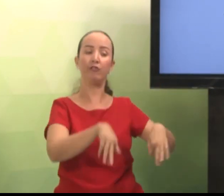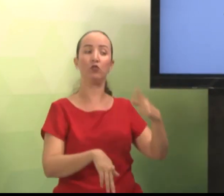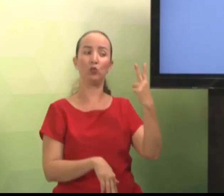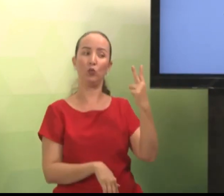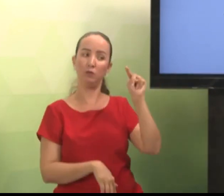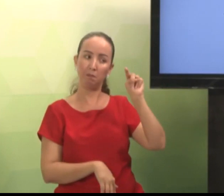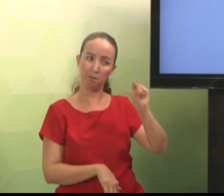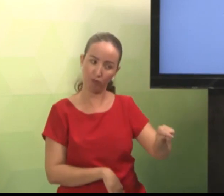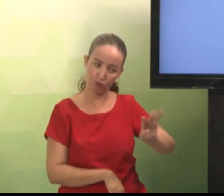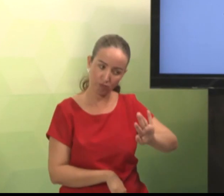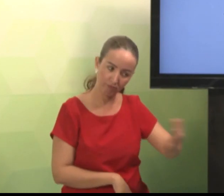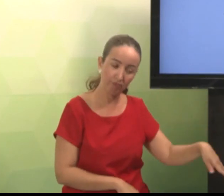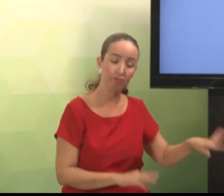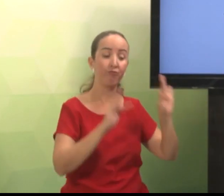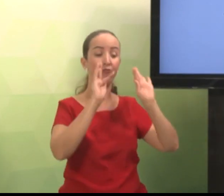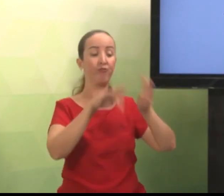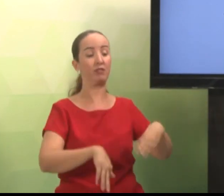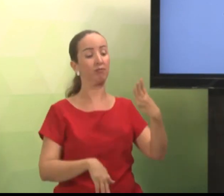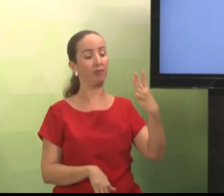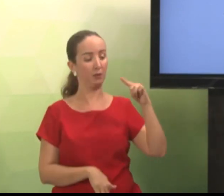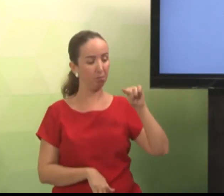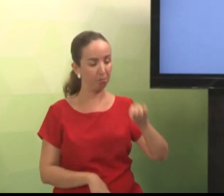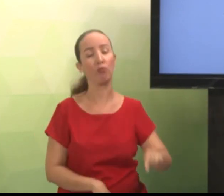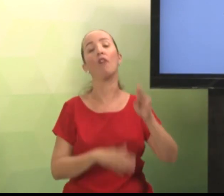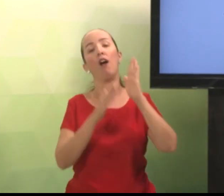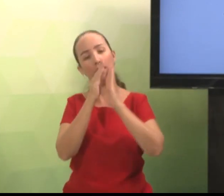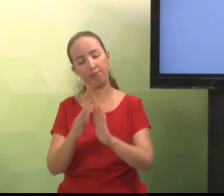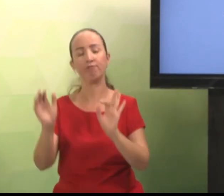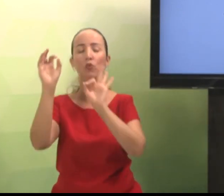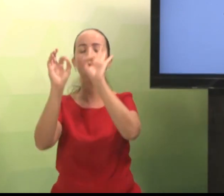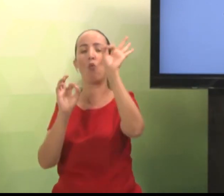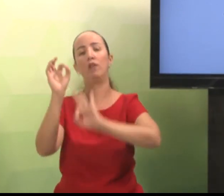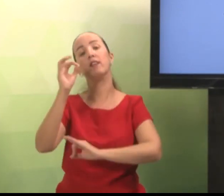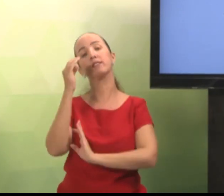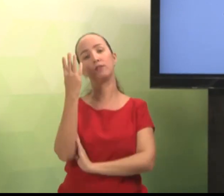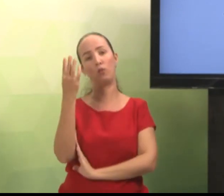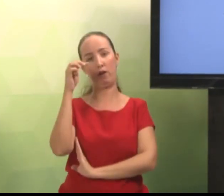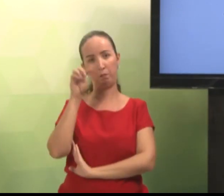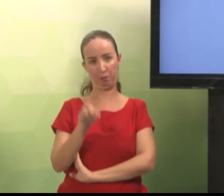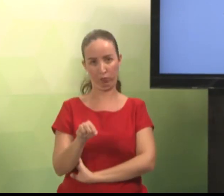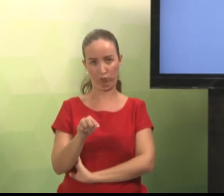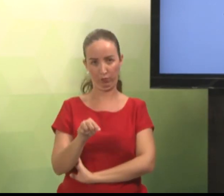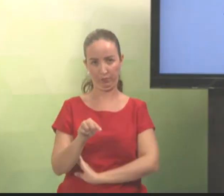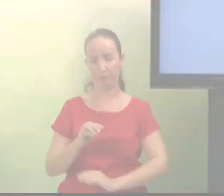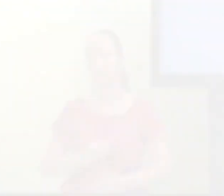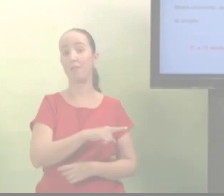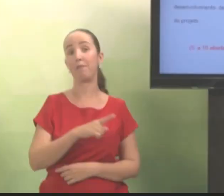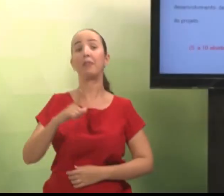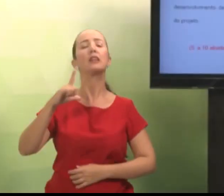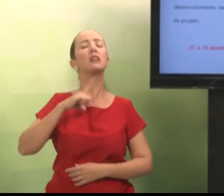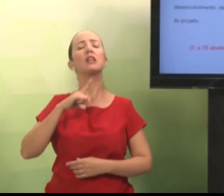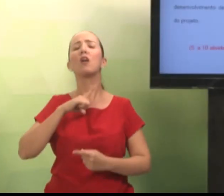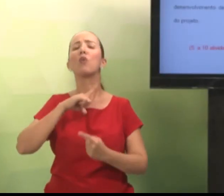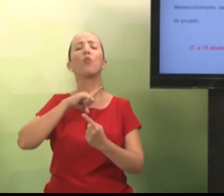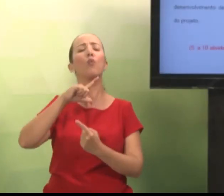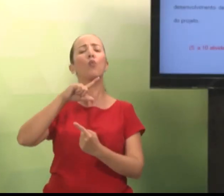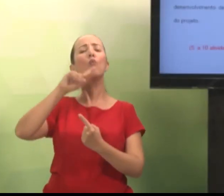1, ao final do item 2, ao finalizar o item 3, aí, logo após aqui, você vai fazer o item